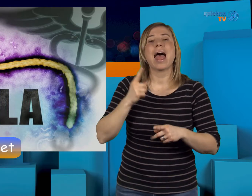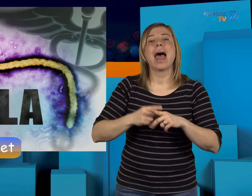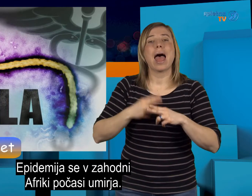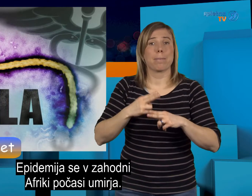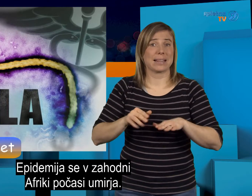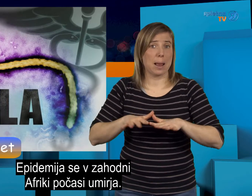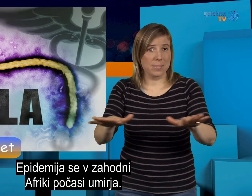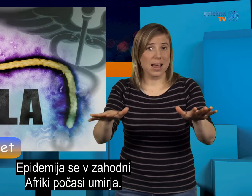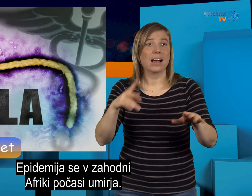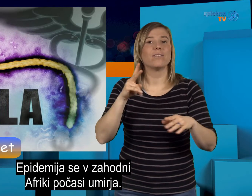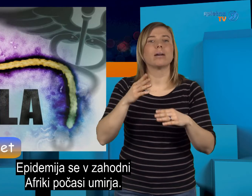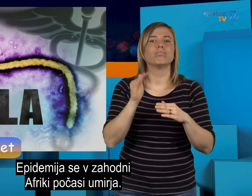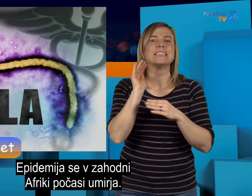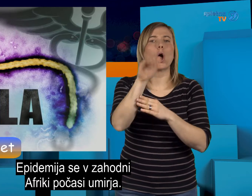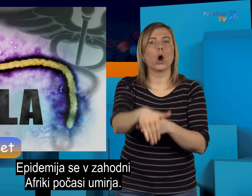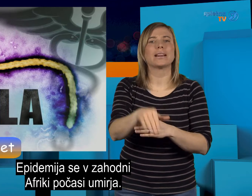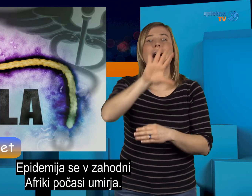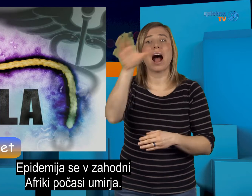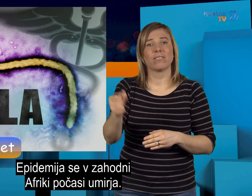Epidemija se v Zahodni Afriki počasi umirja.